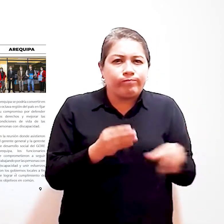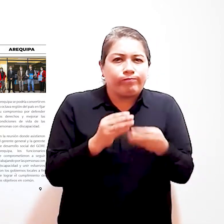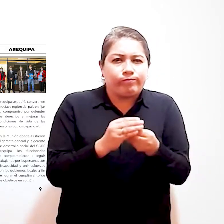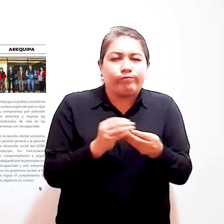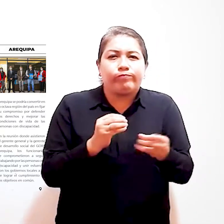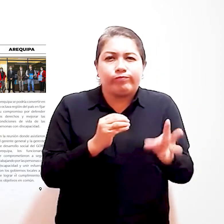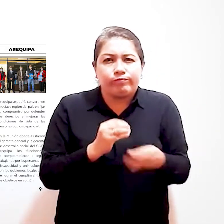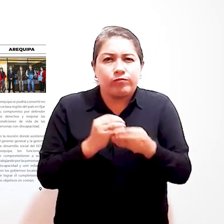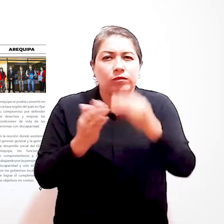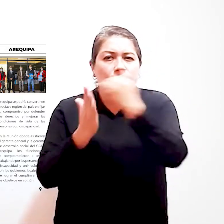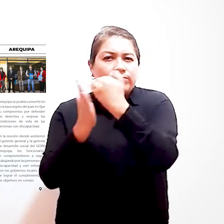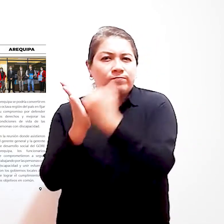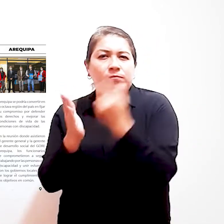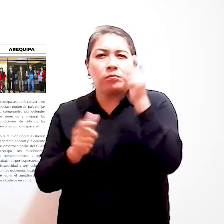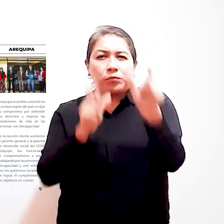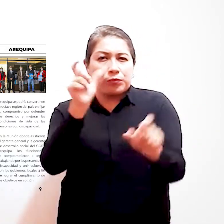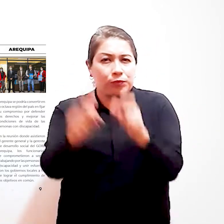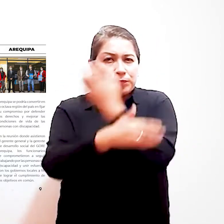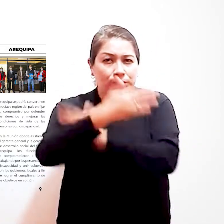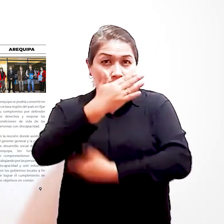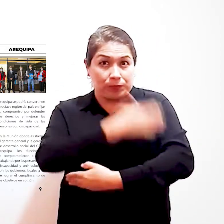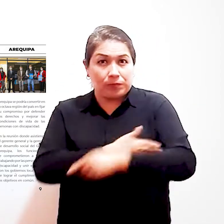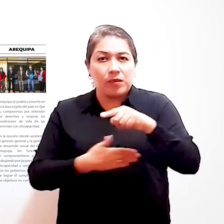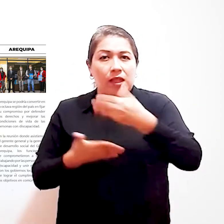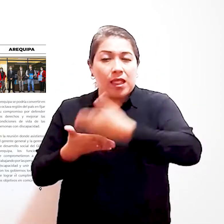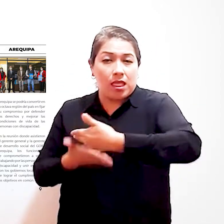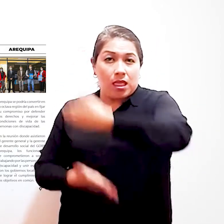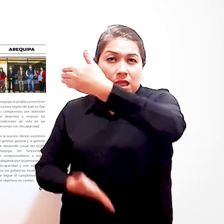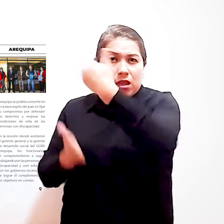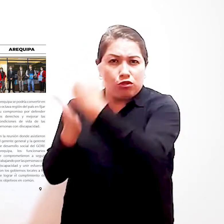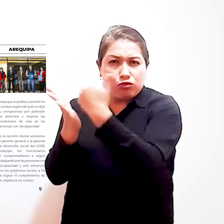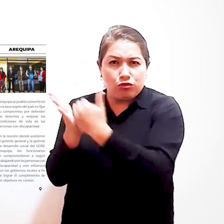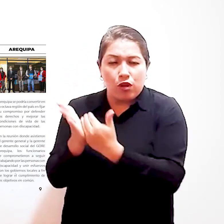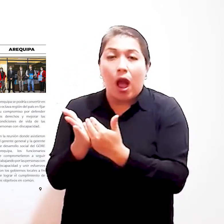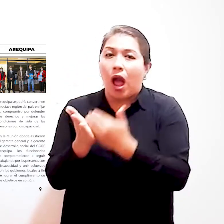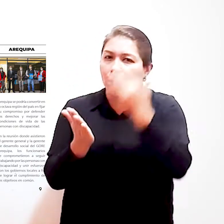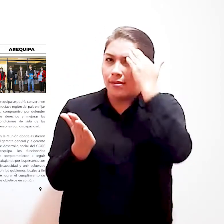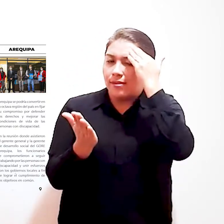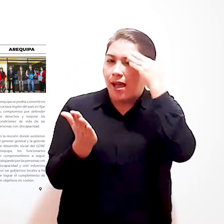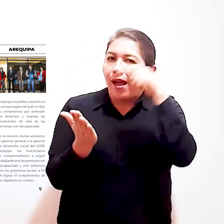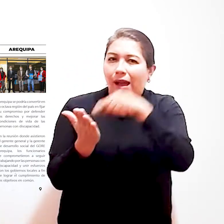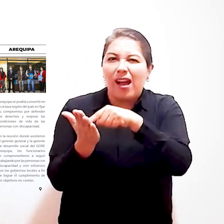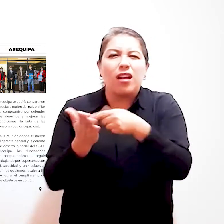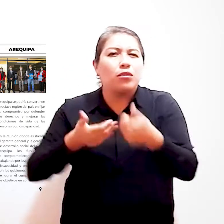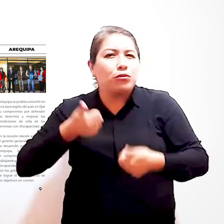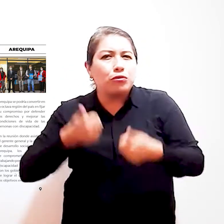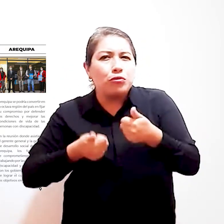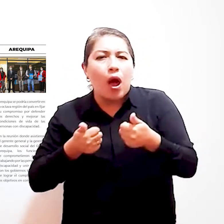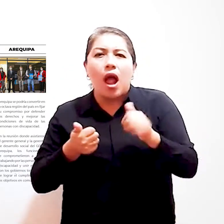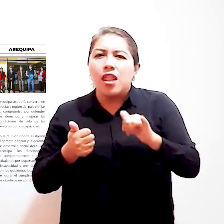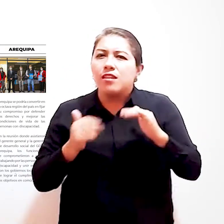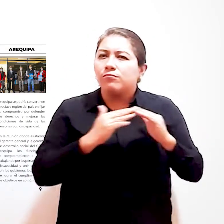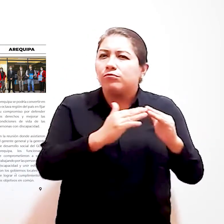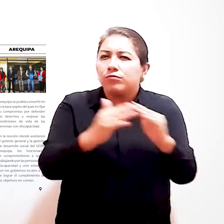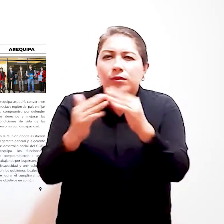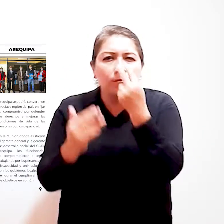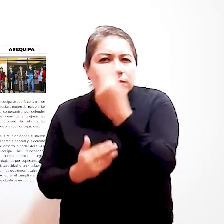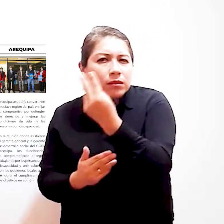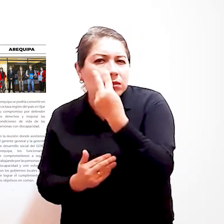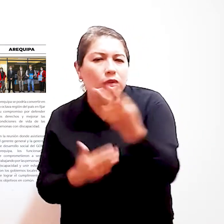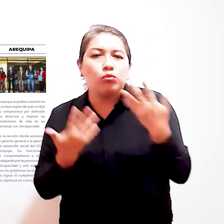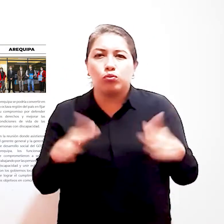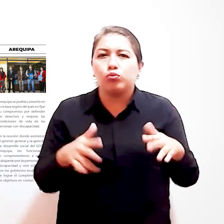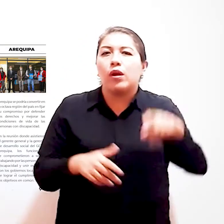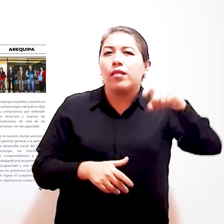implementar el Registro Municipal de la Persona con Discapacidad Dicho registro permitirá conocer de manera cuantitativa y